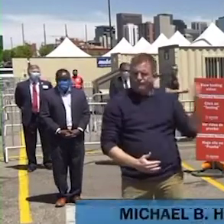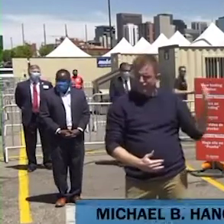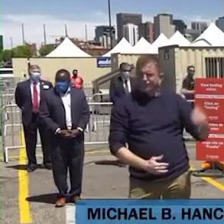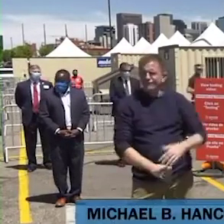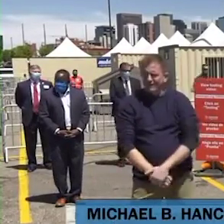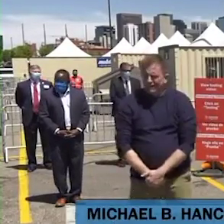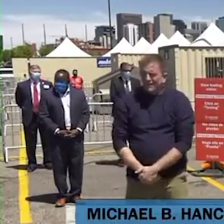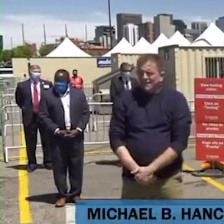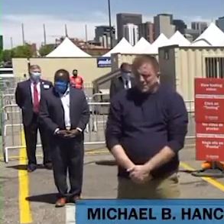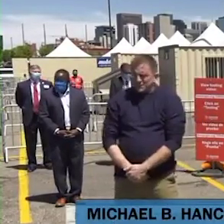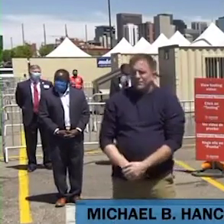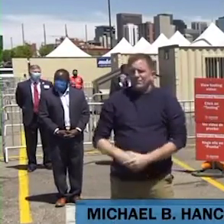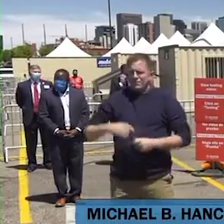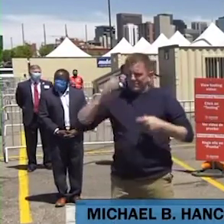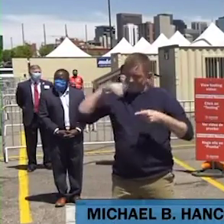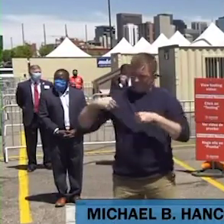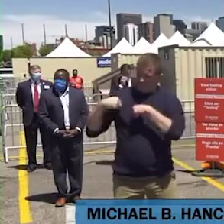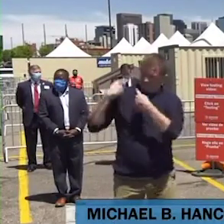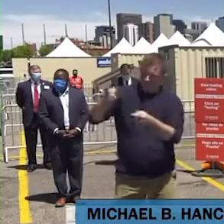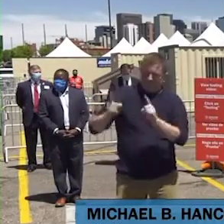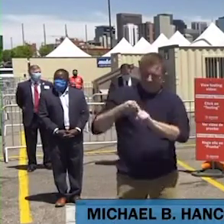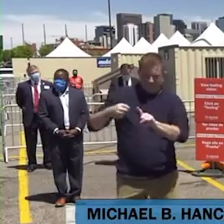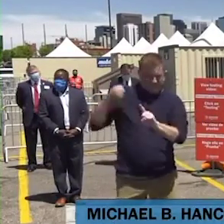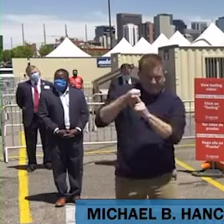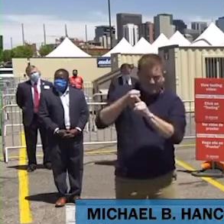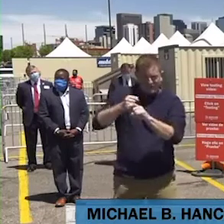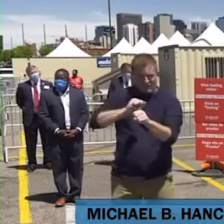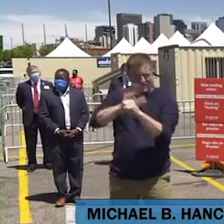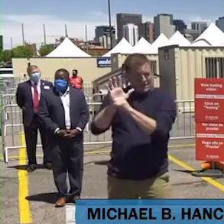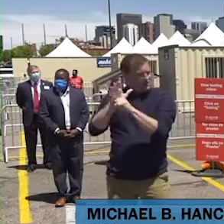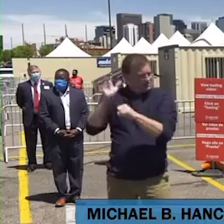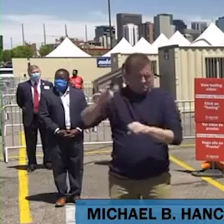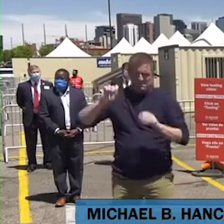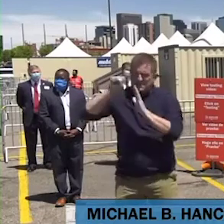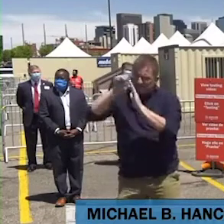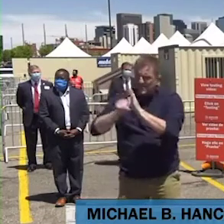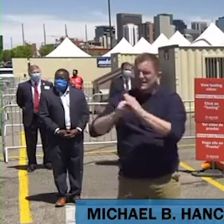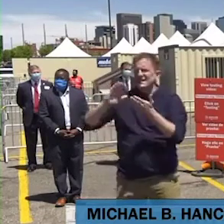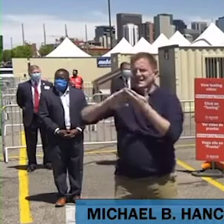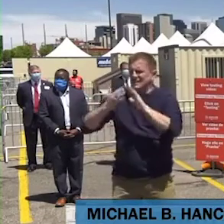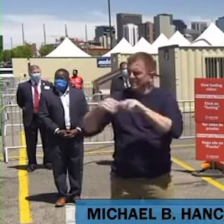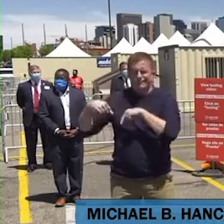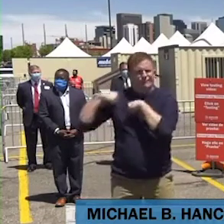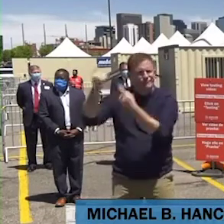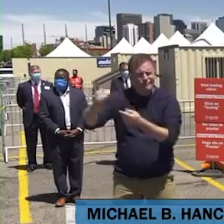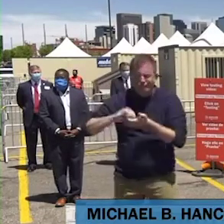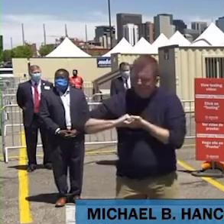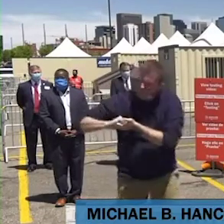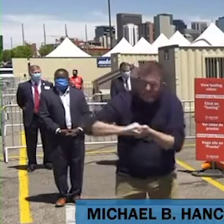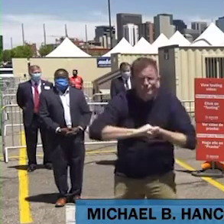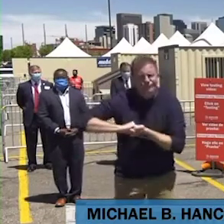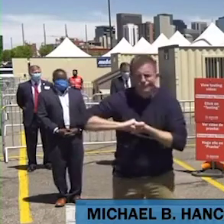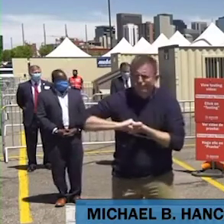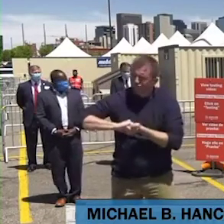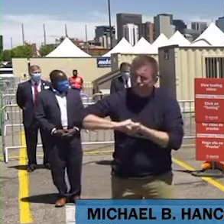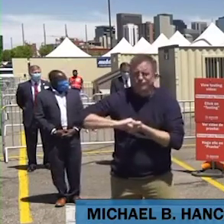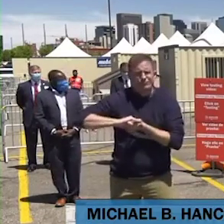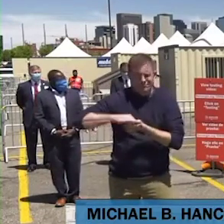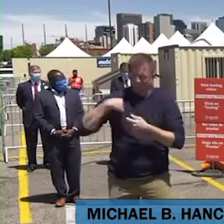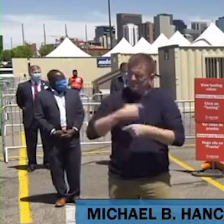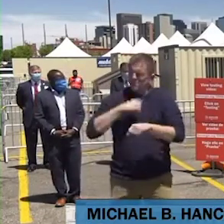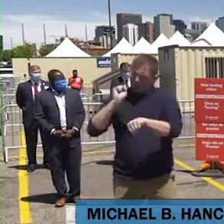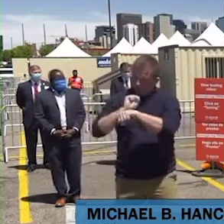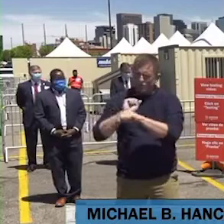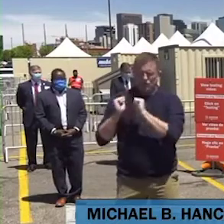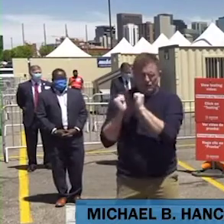mentalidad de colaboración que el gobernador y el Estado han usado para referirse a esta pandemia en términos de todas las ciudades